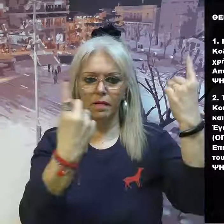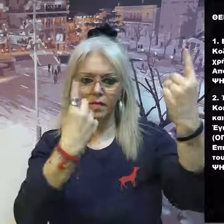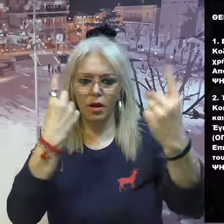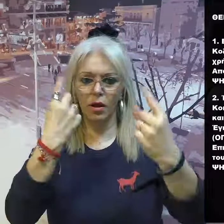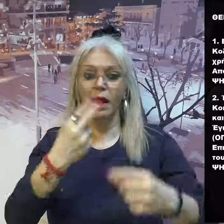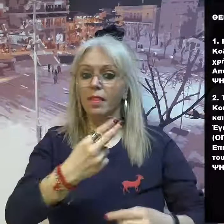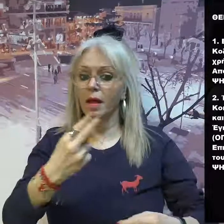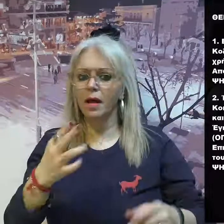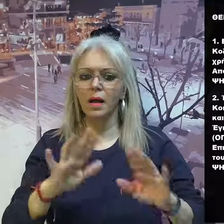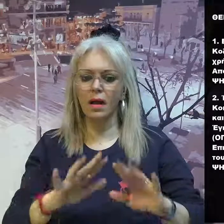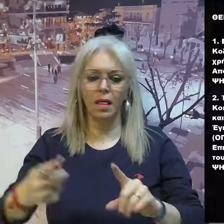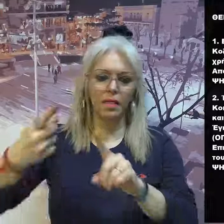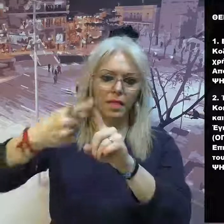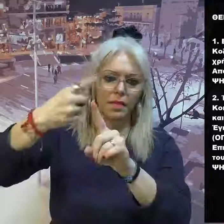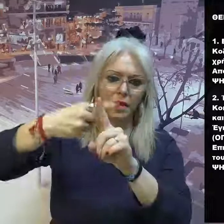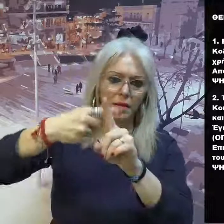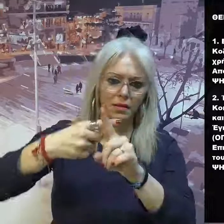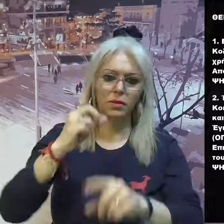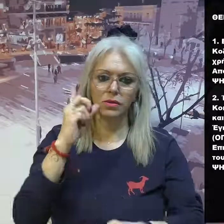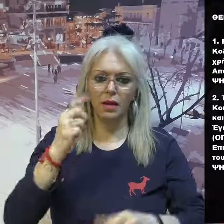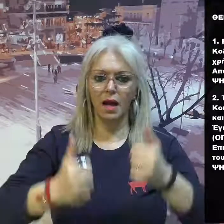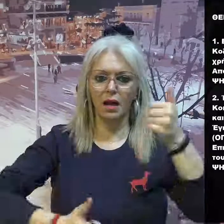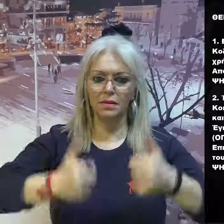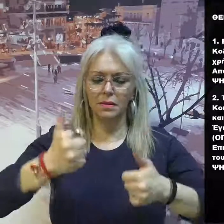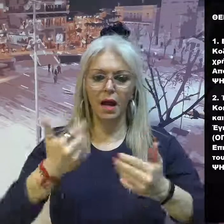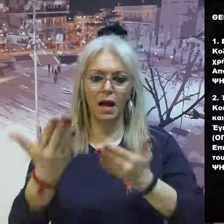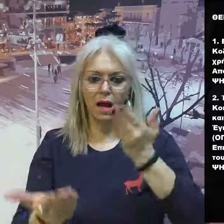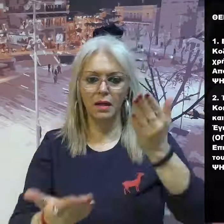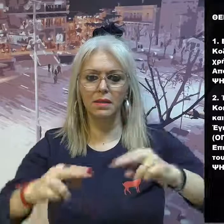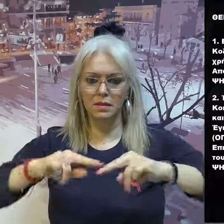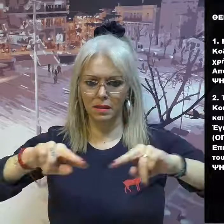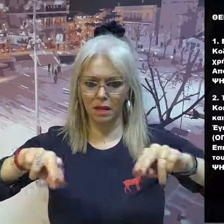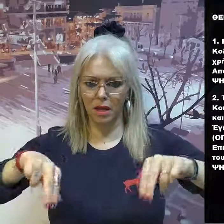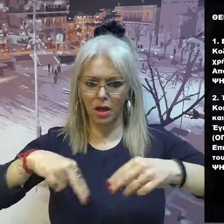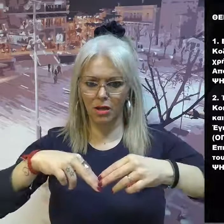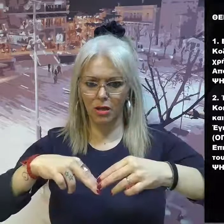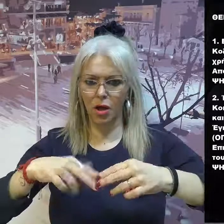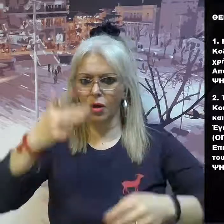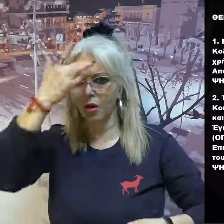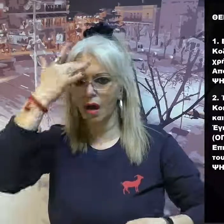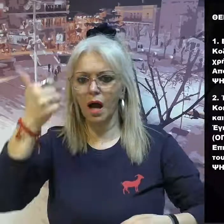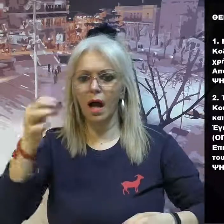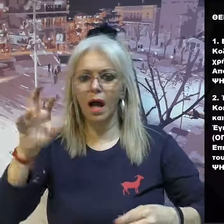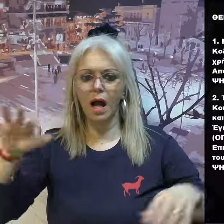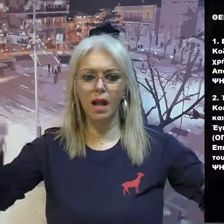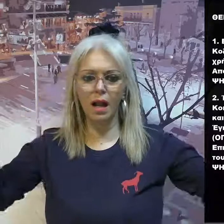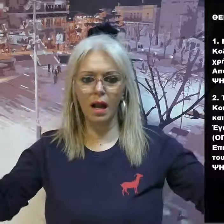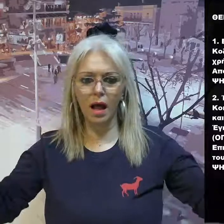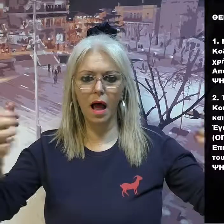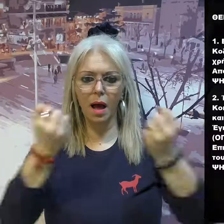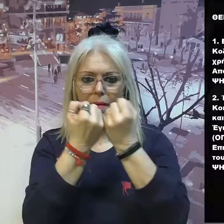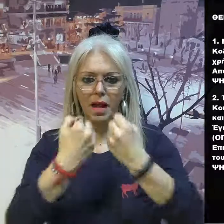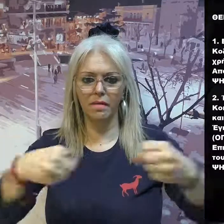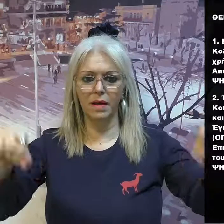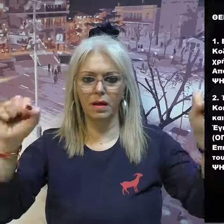ημερήσιας διάταξης 1. Εξέταση αίτησης του Συλλόγου Εστίασης Κοζάνης ΟΕΡΜΗΣ για απελευθέρωση ωραρίου χρήσης